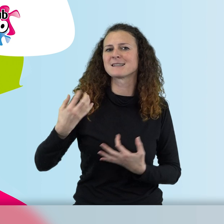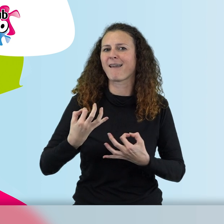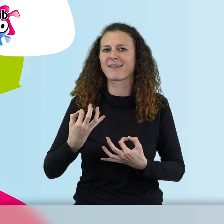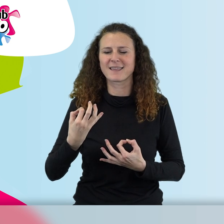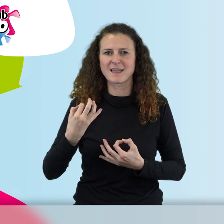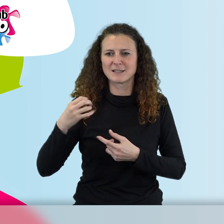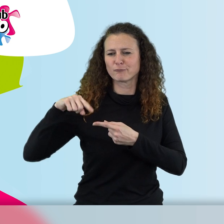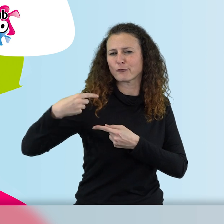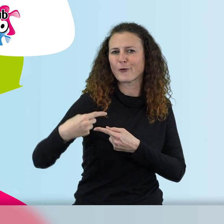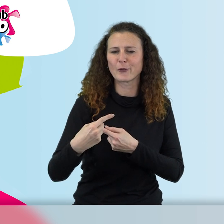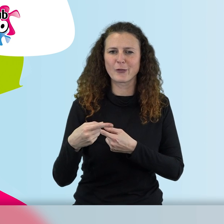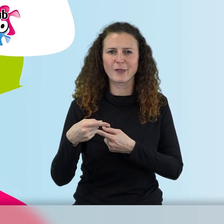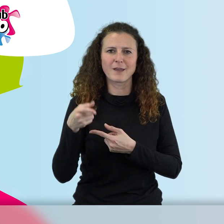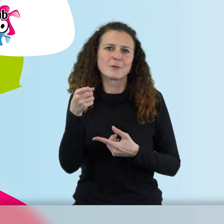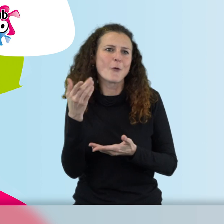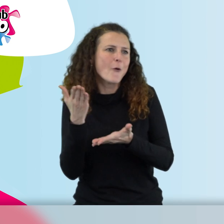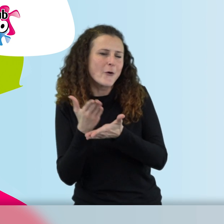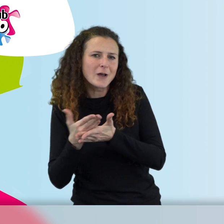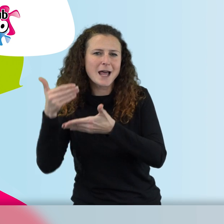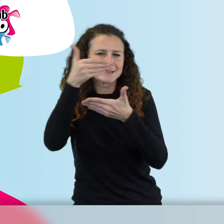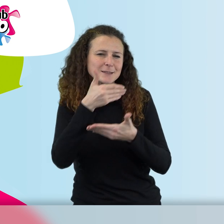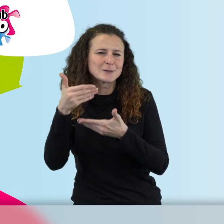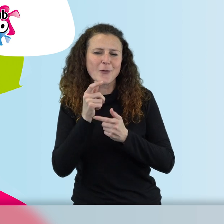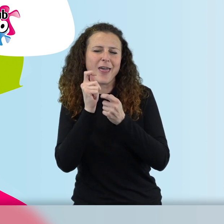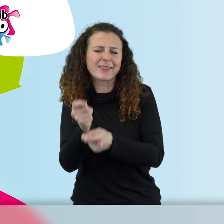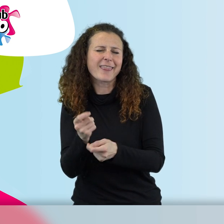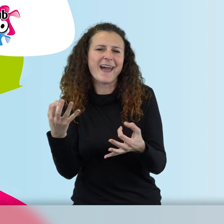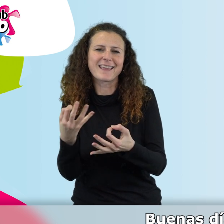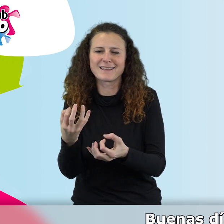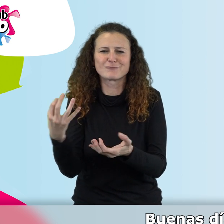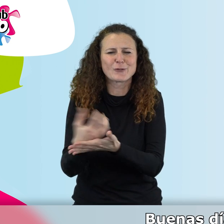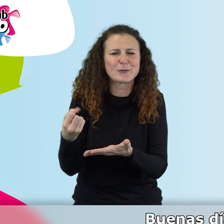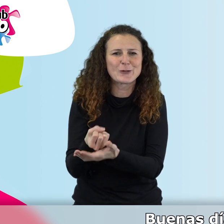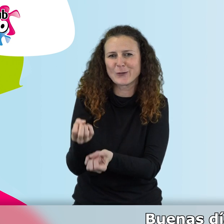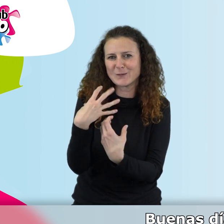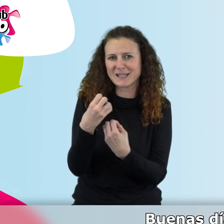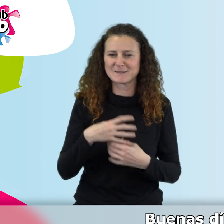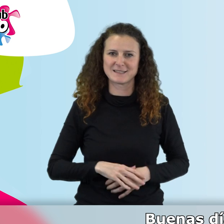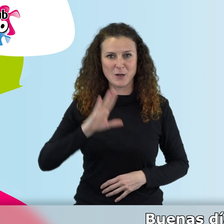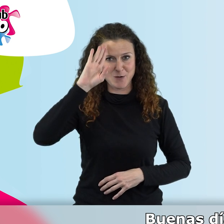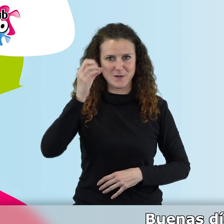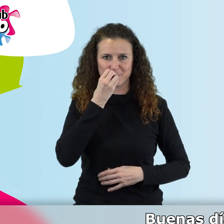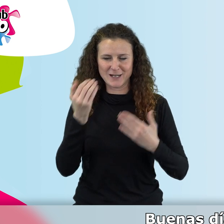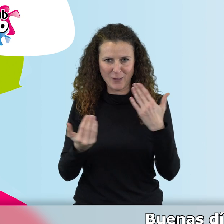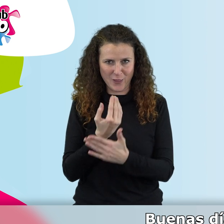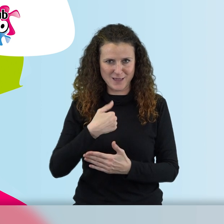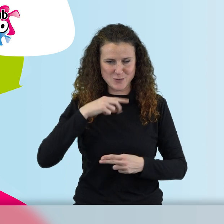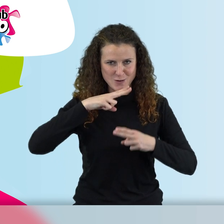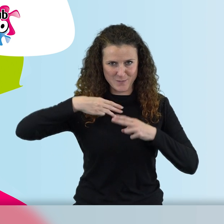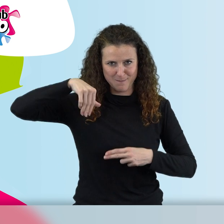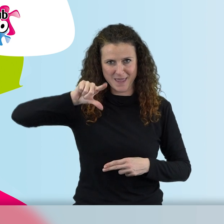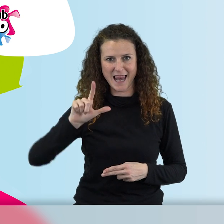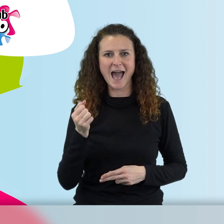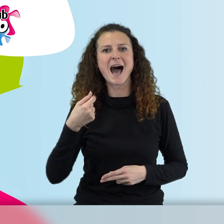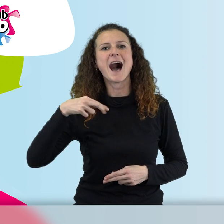te aporta en tu día a día? Ya sabes, todo, todo. Buenos días, soy Milagros, como ha dicho